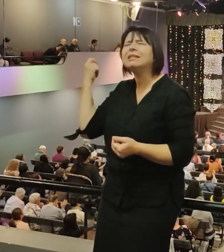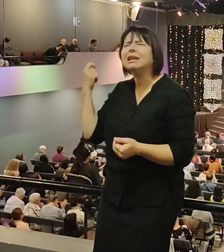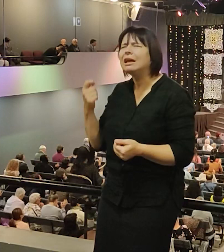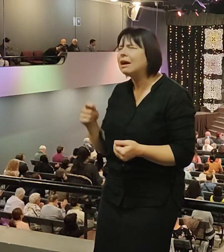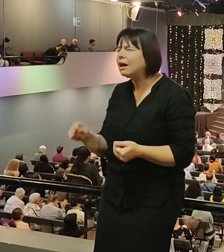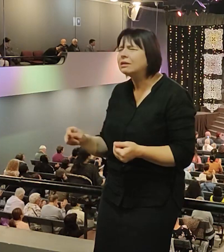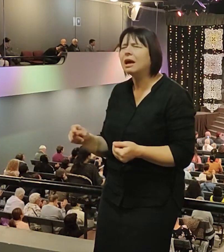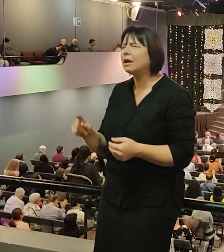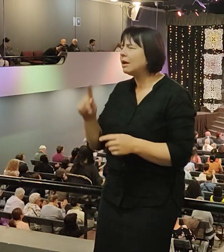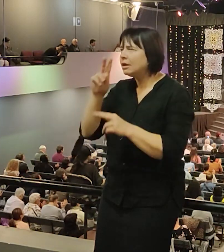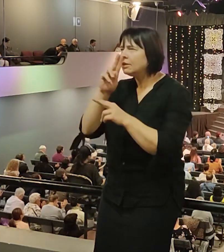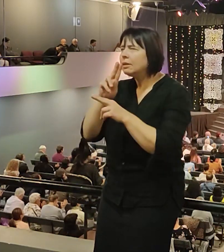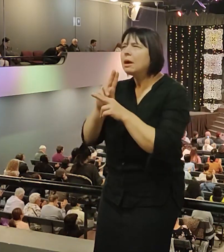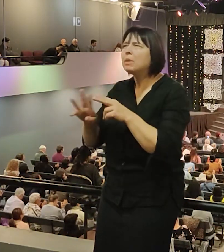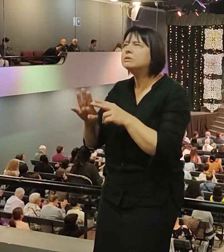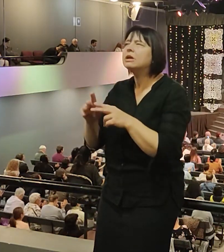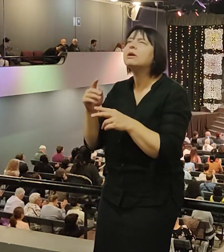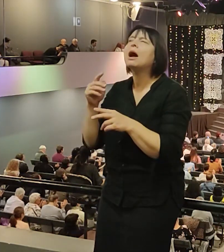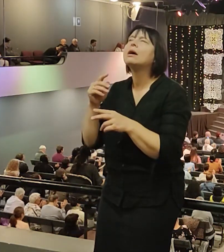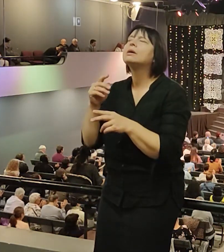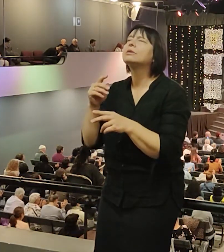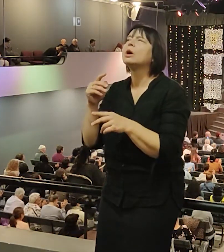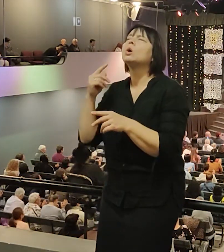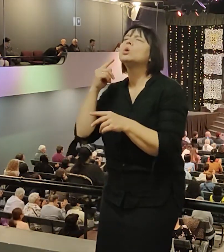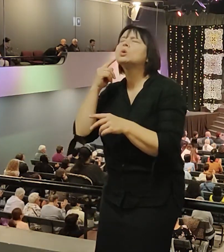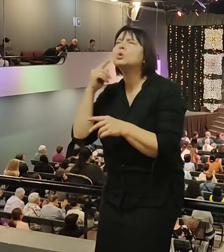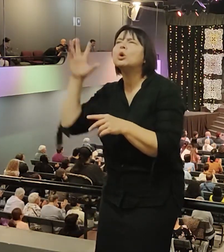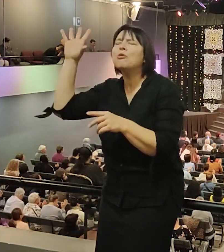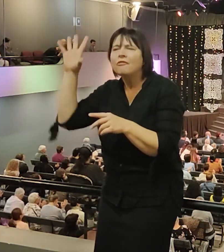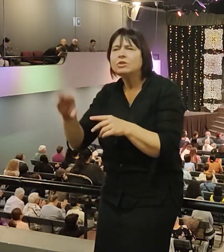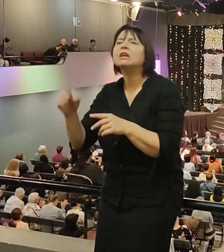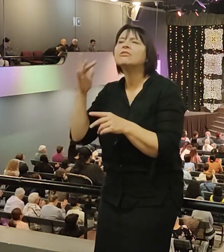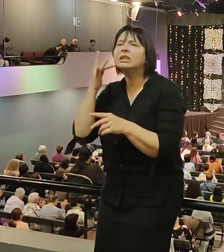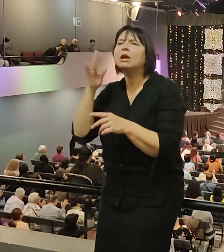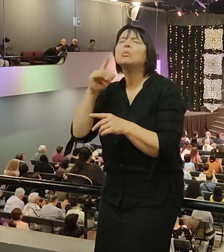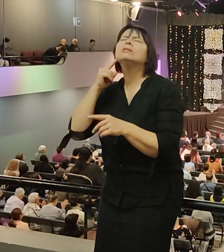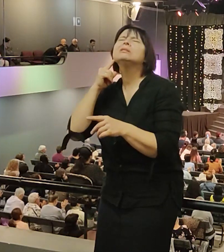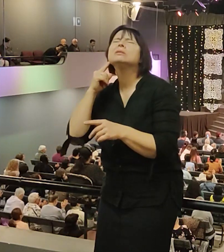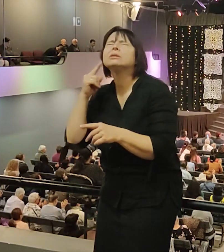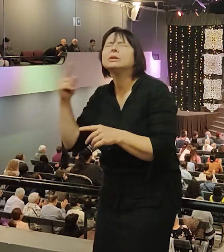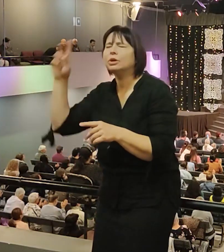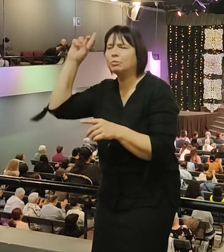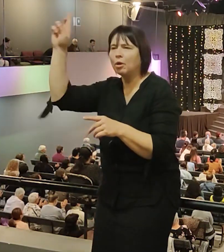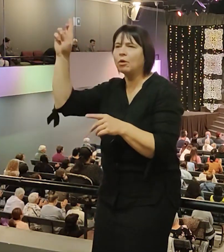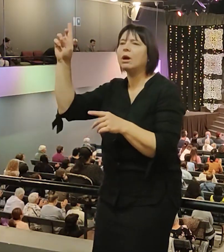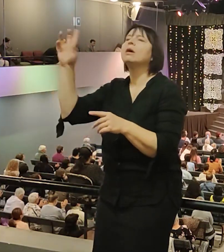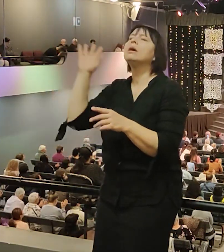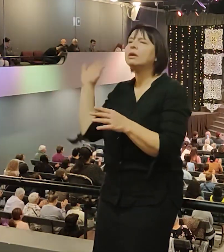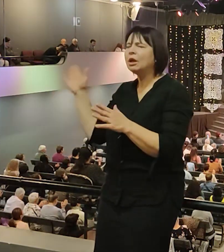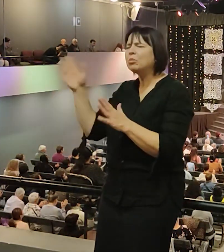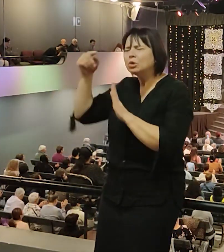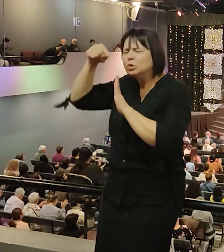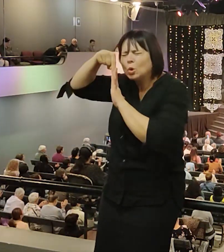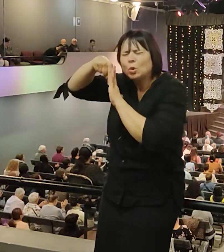слух в свою жизнь. Будет слушать слова от Господа и передавать им. И глубину Божию будешь понимать